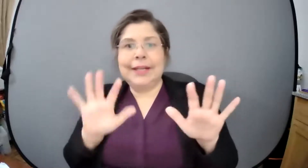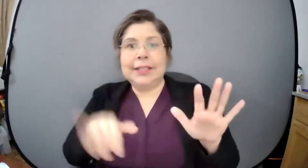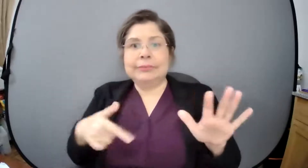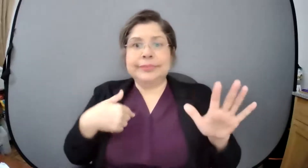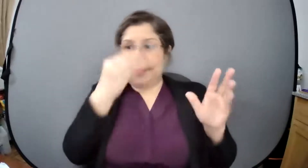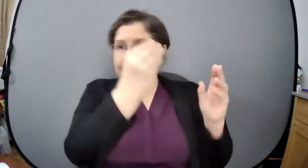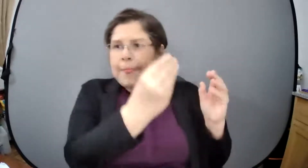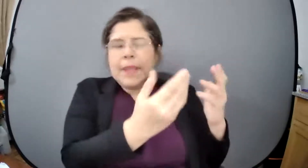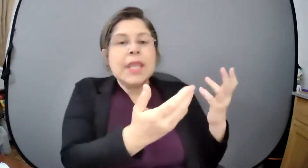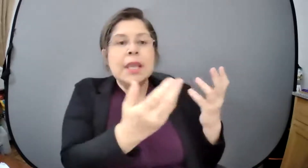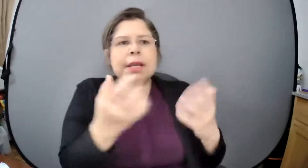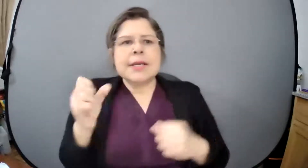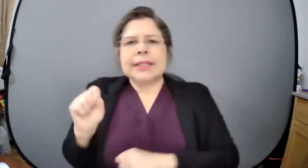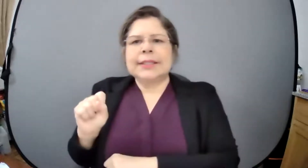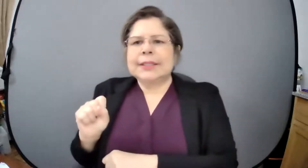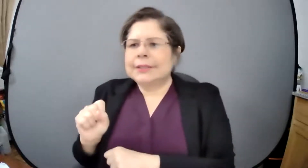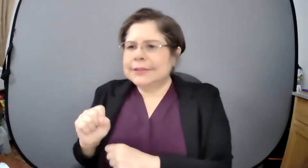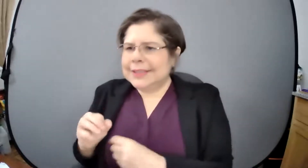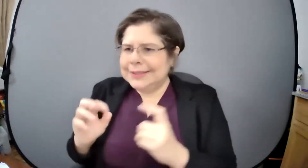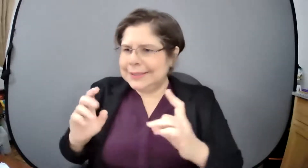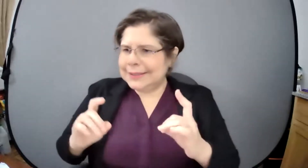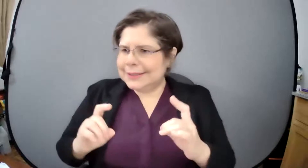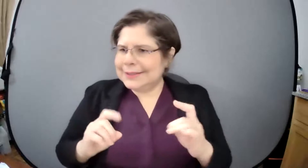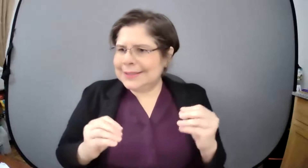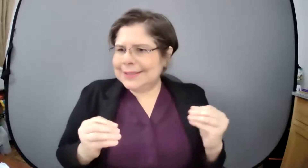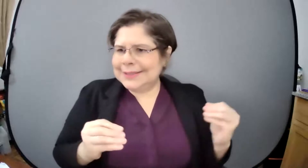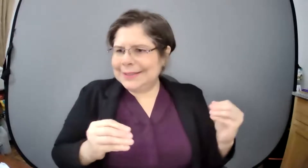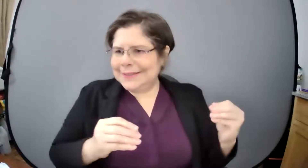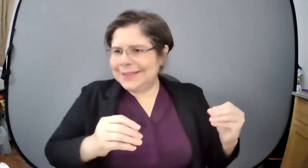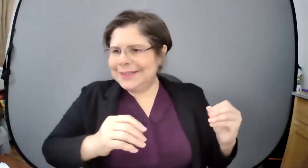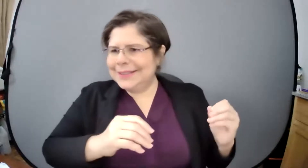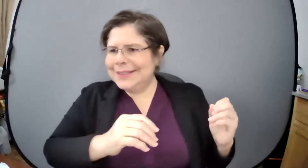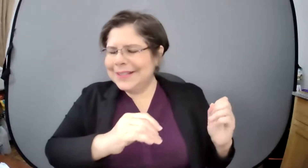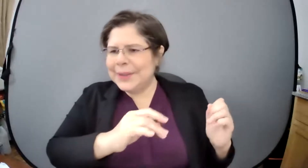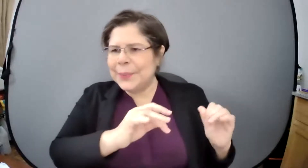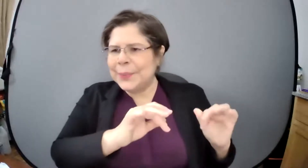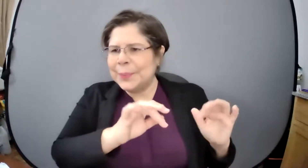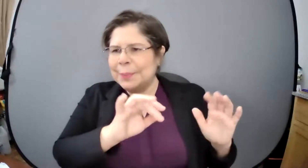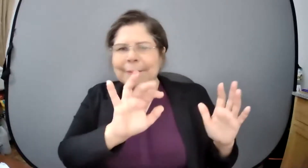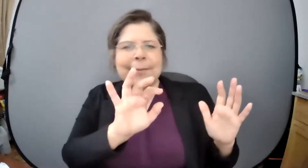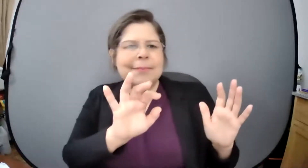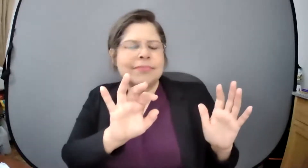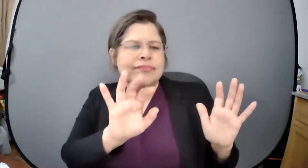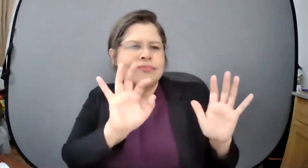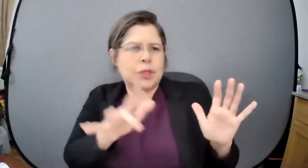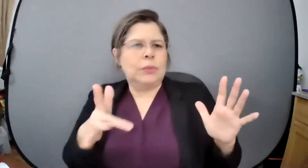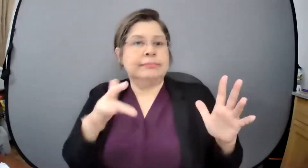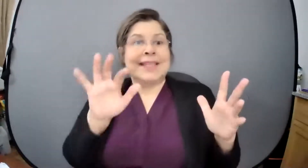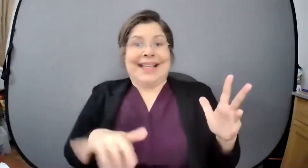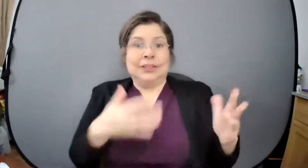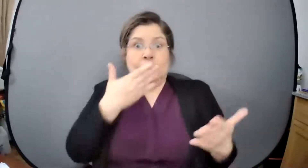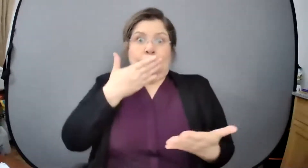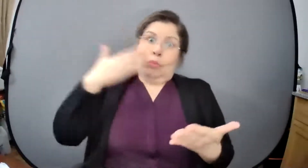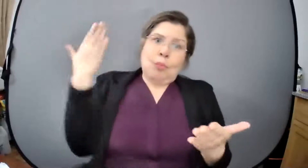pero hay una parte donde no llegan que es las personas que están solos